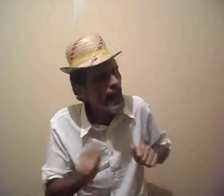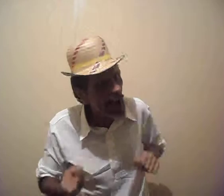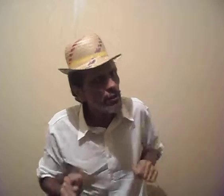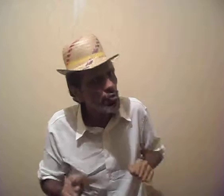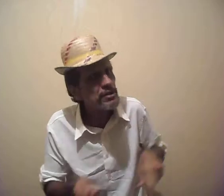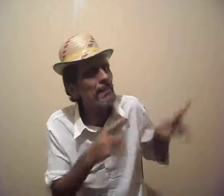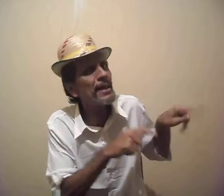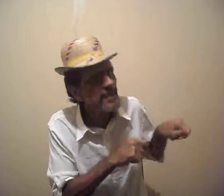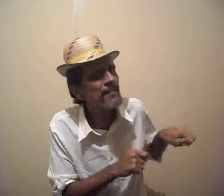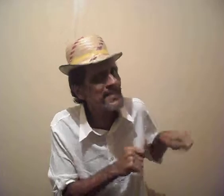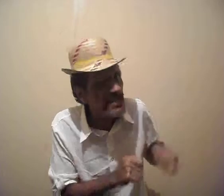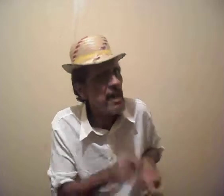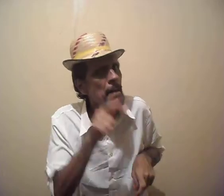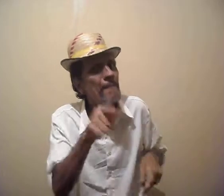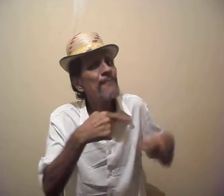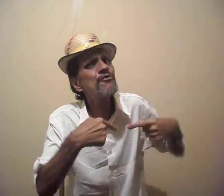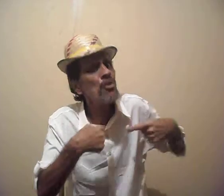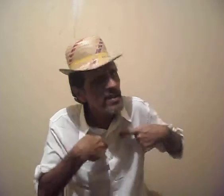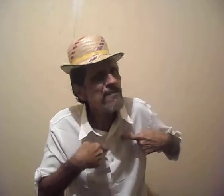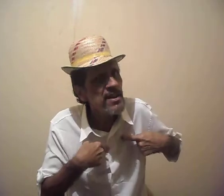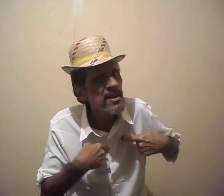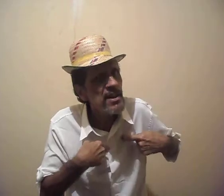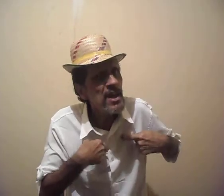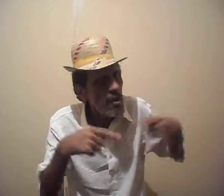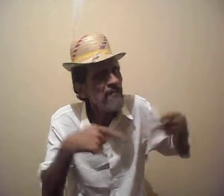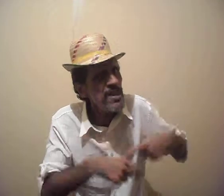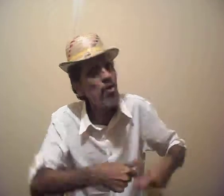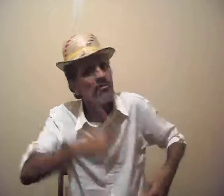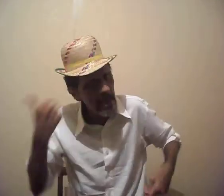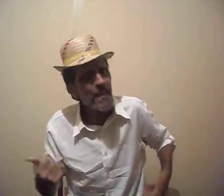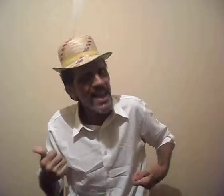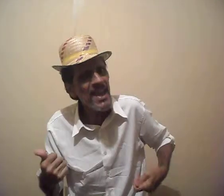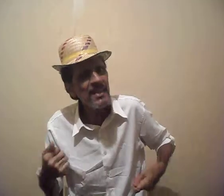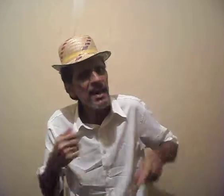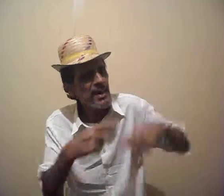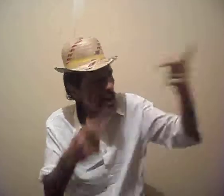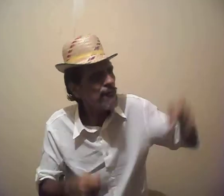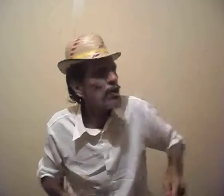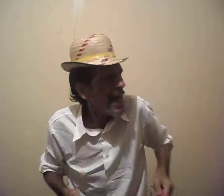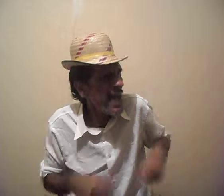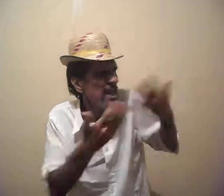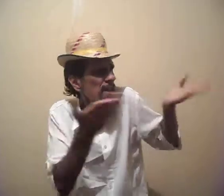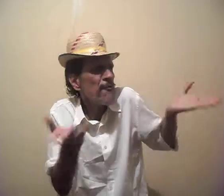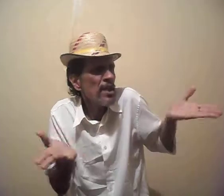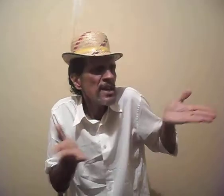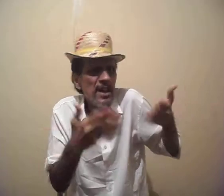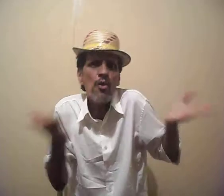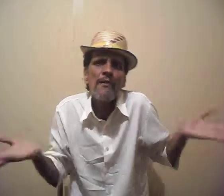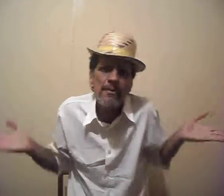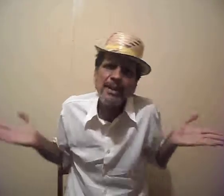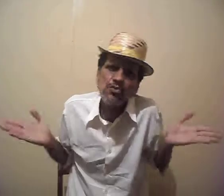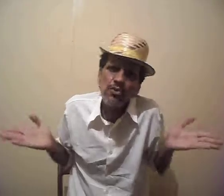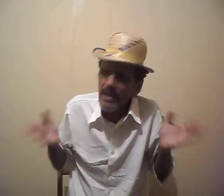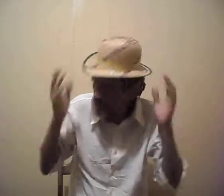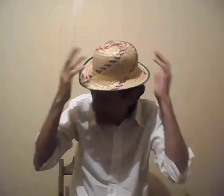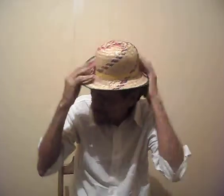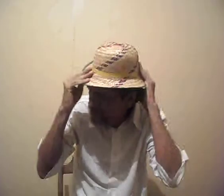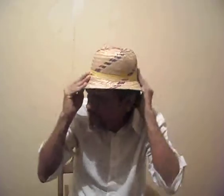legal e tudo, trabalha aqui na fazenda, mas fui eu que vi. Eu vi e contei pra ele. E ele foi lá e foi de uma forma toda, mas não é possível,